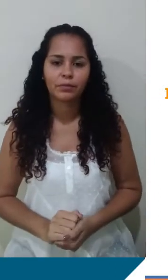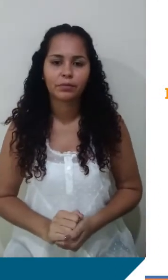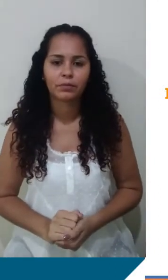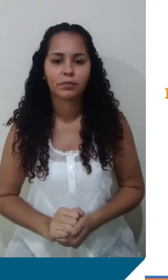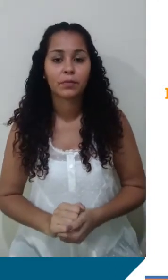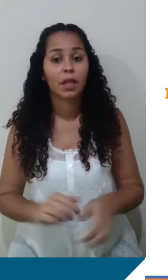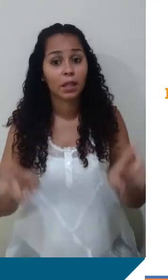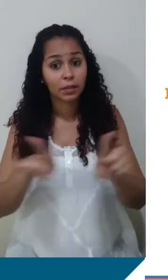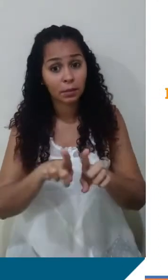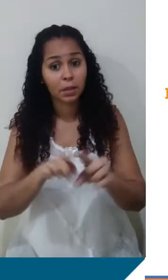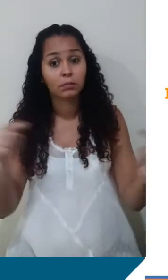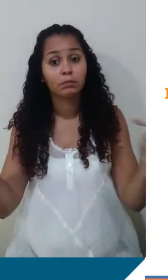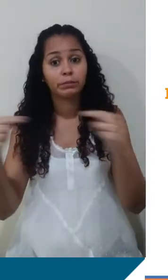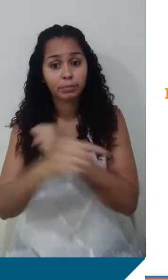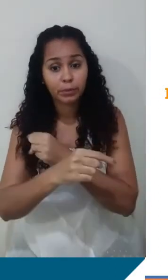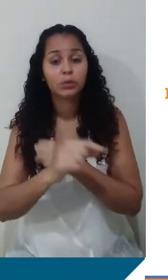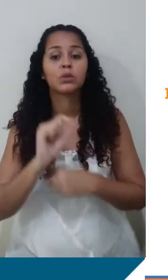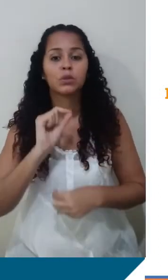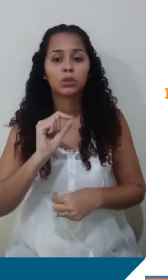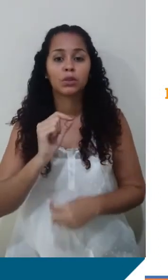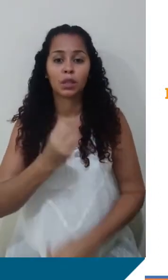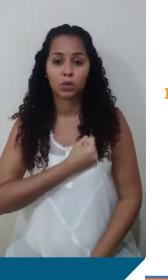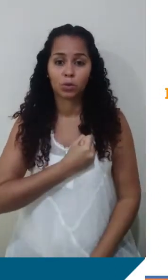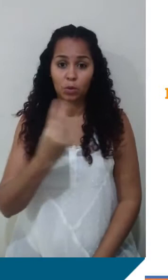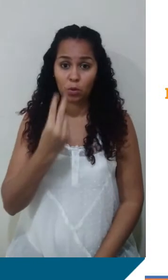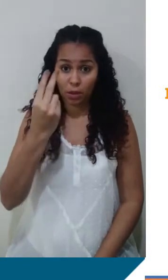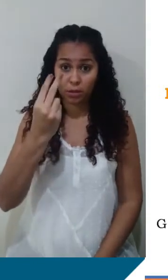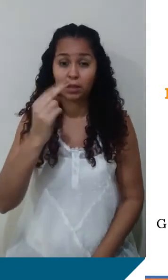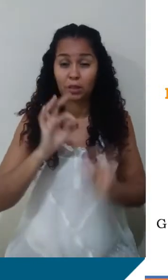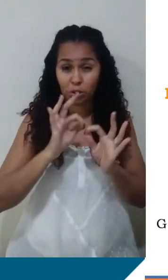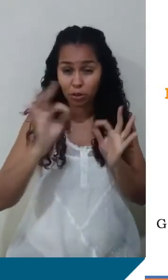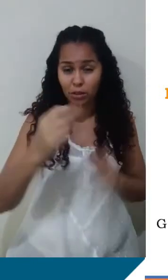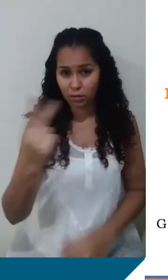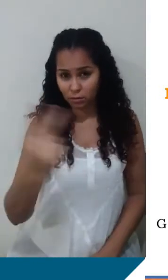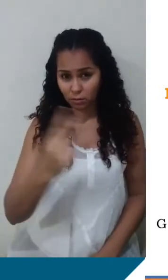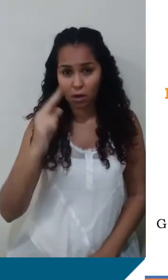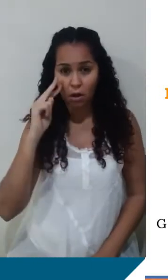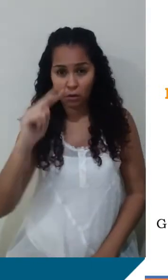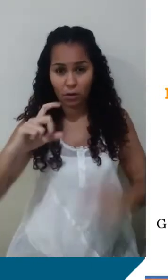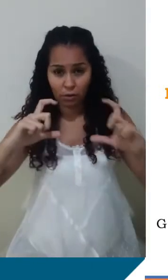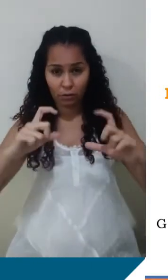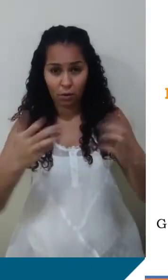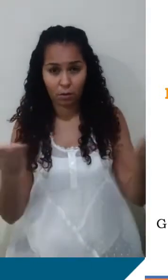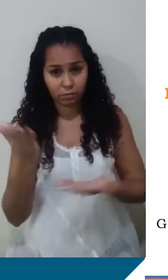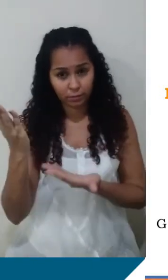inversamente proporcional ao quadrado da distância entre eles. Então vamos olhar a formulazinha aqui. É isso aqui. Porque quanto